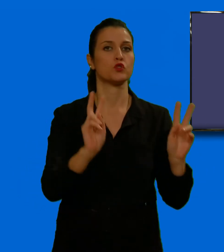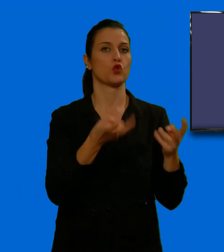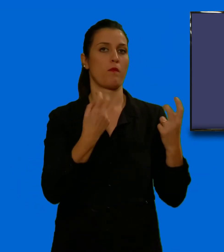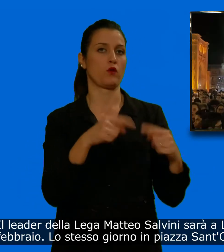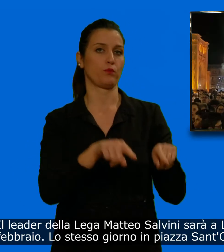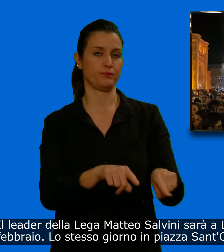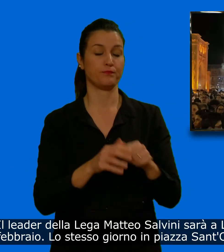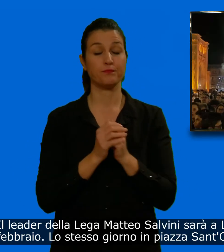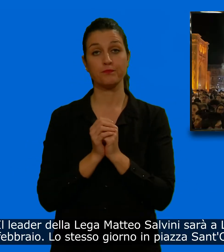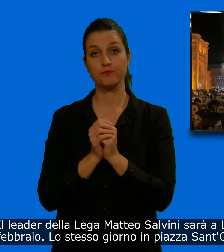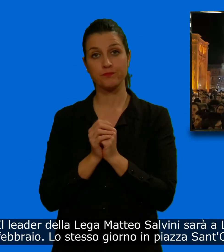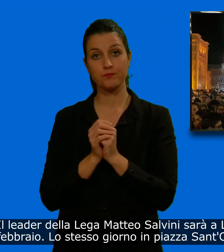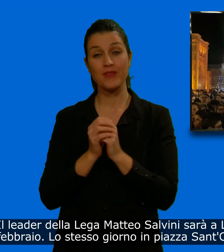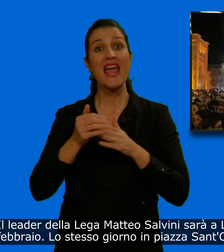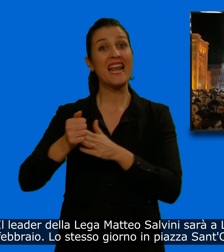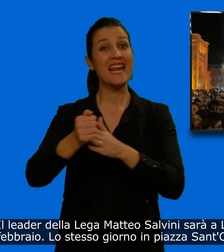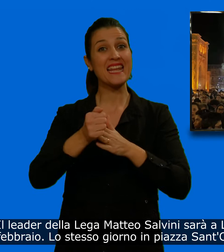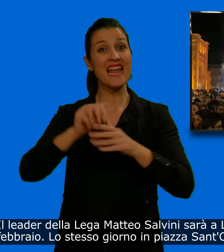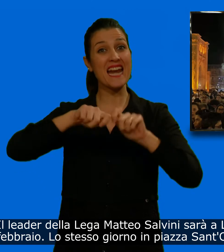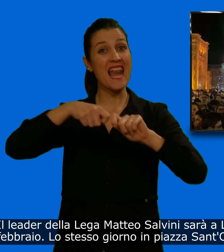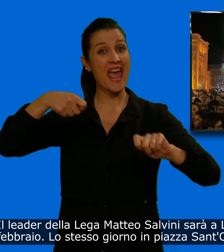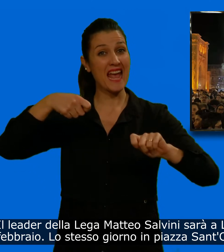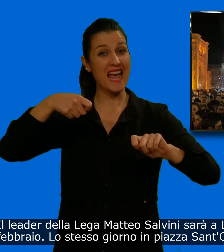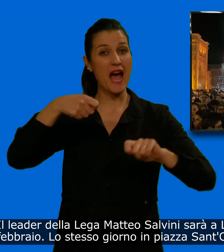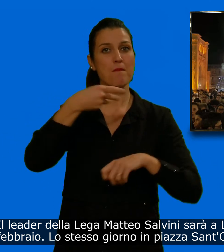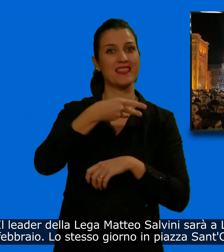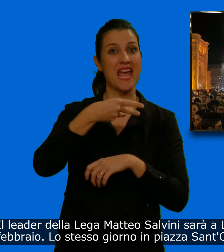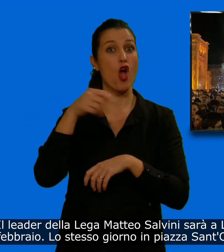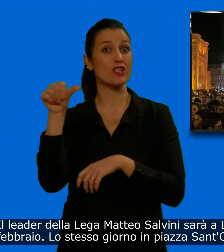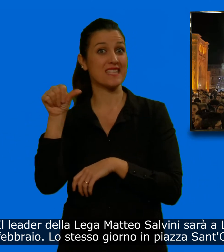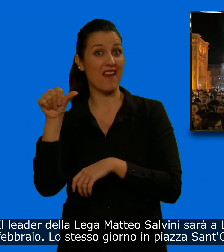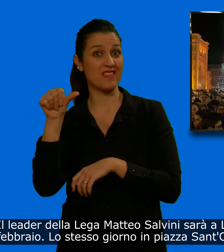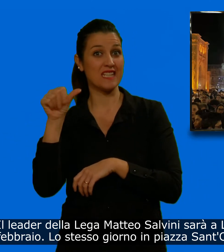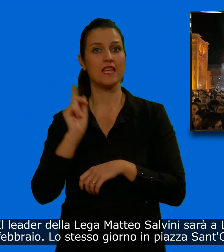Il leader della Lega Matteo Salvini sarà a Lecce il prossimo 19 febbraio.